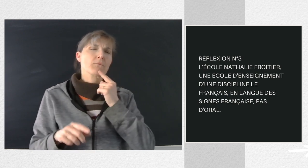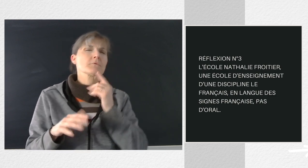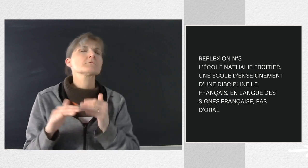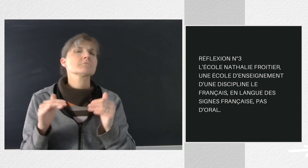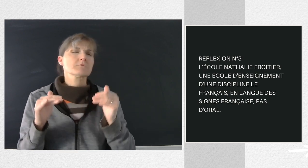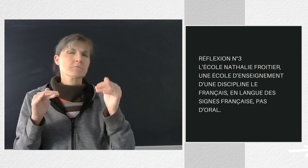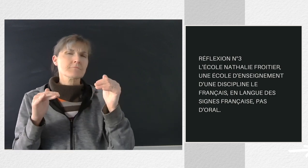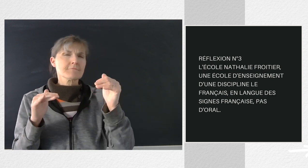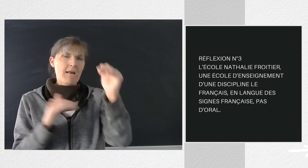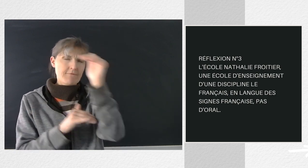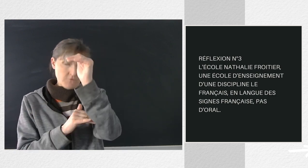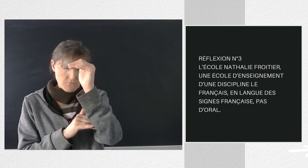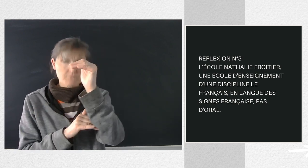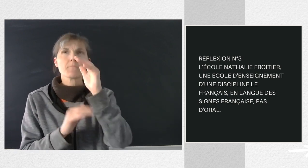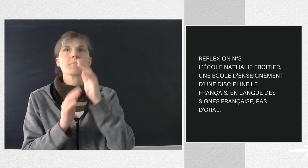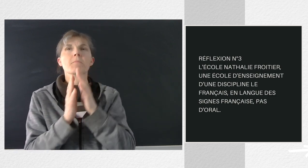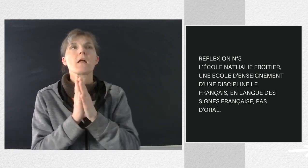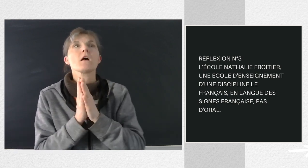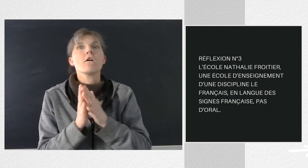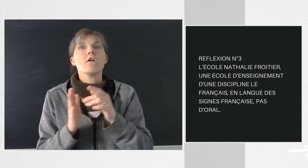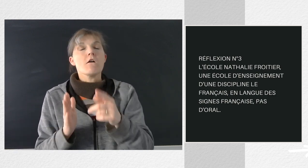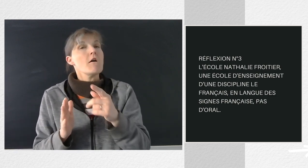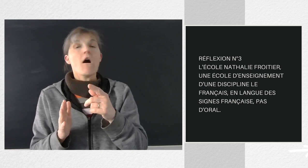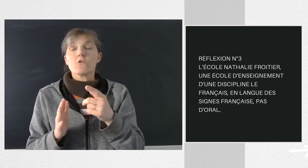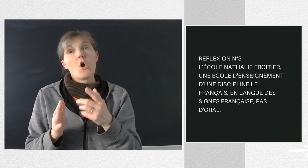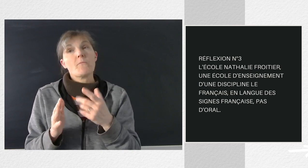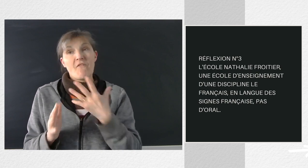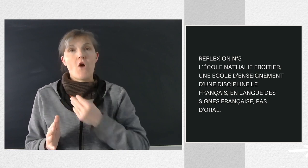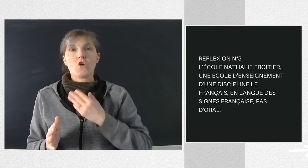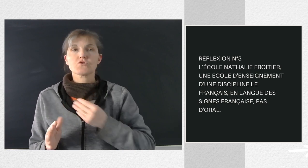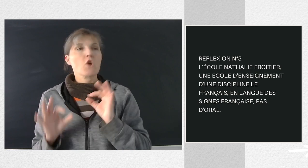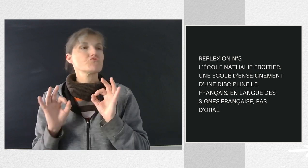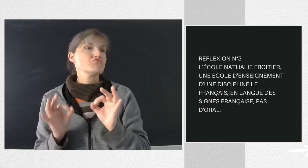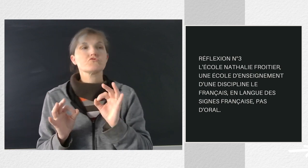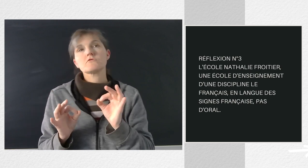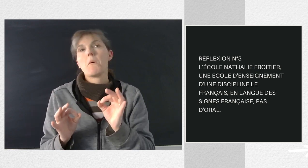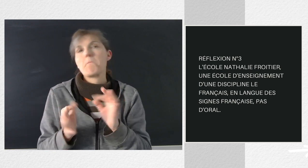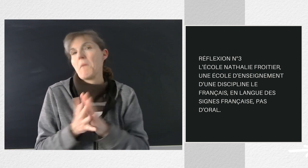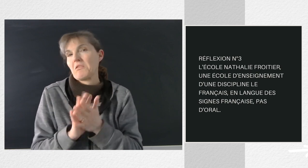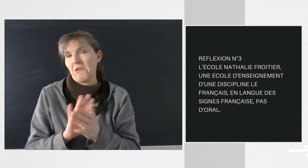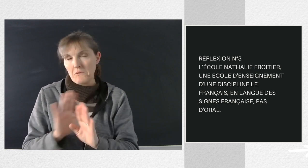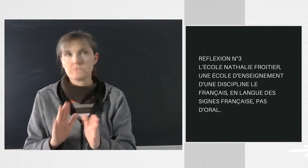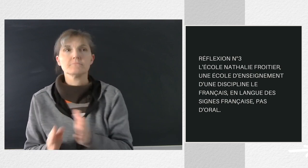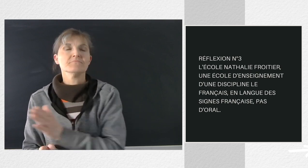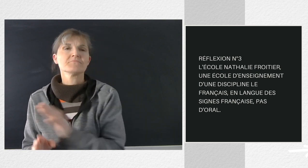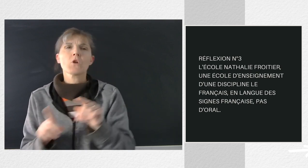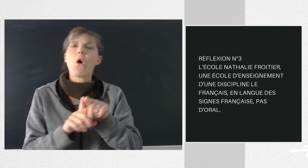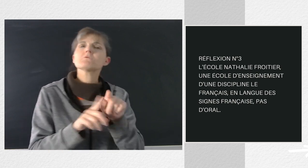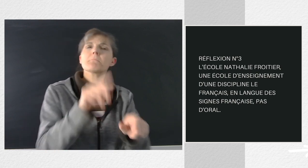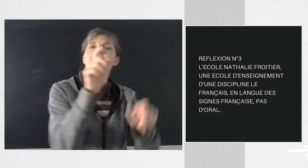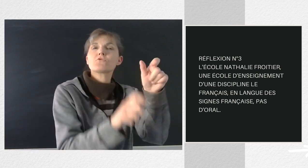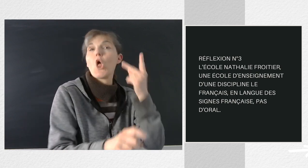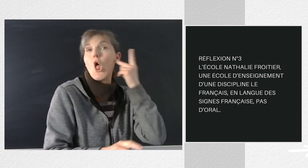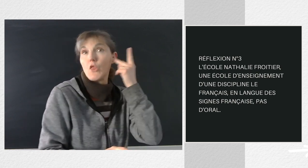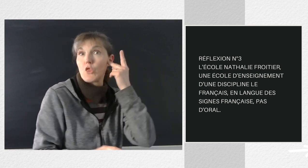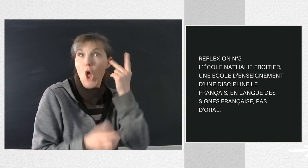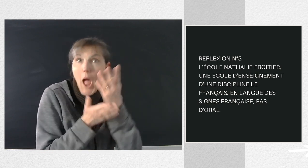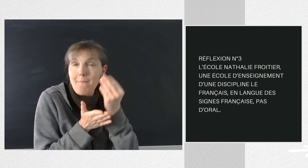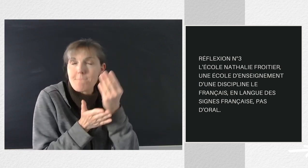français fonctionnelle. Ensuite, j'ai eu aussi des adultes entendants pour le chancine. L'intérêt était d'apprendre à traduire du texte